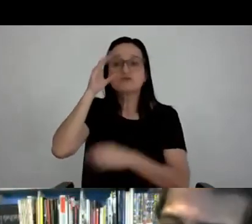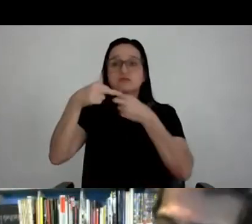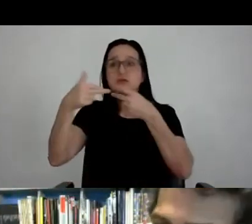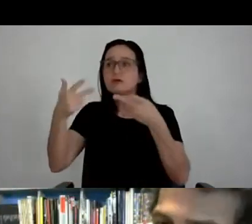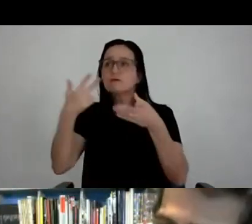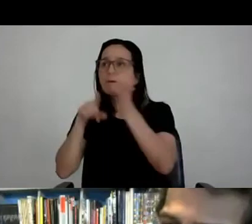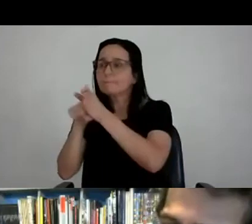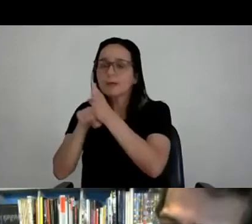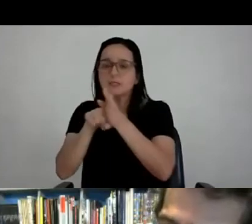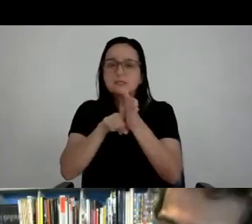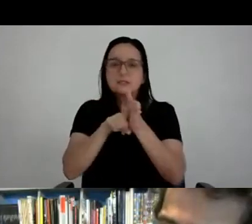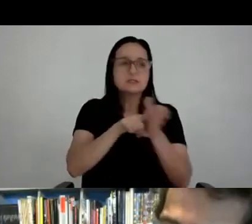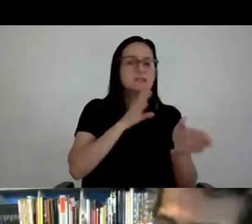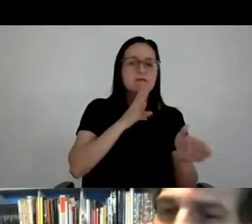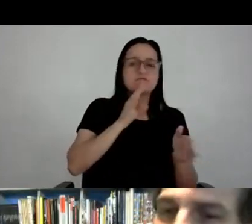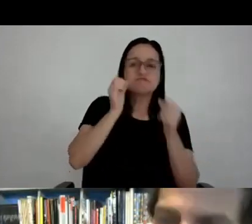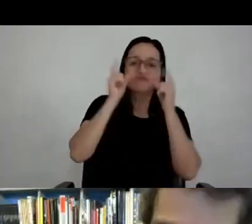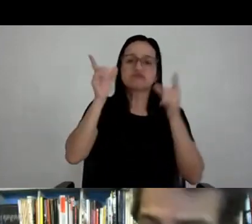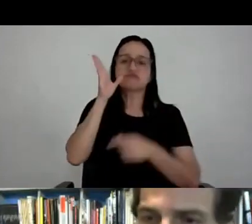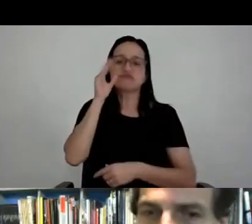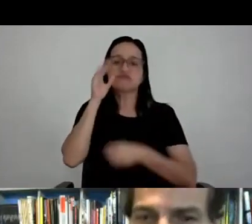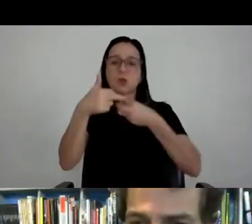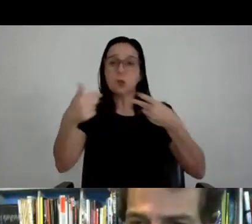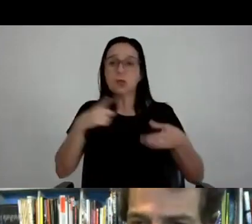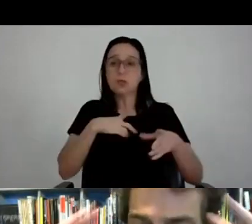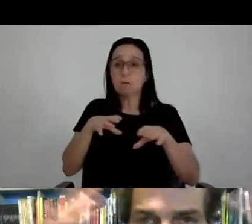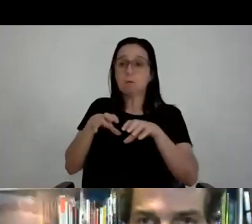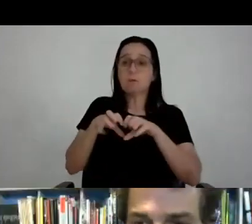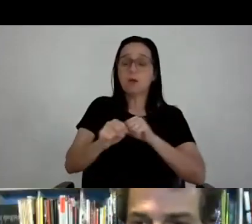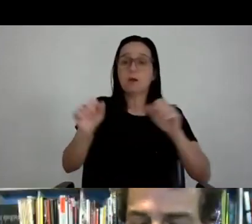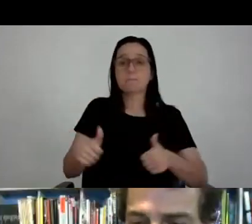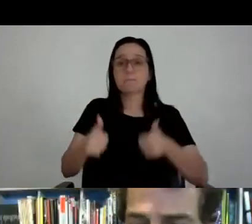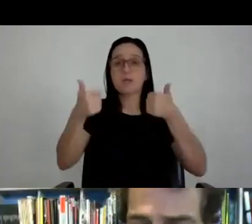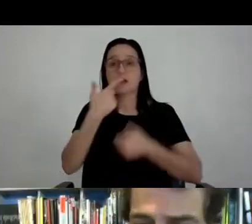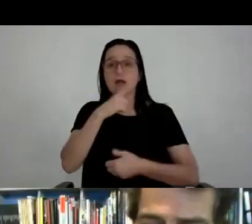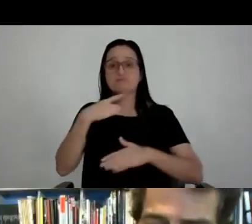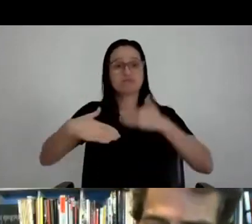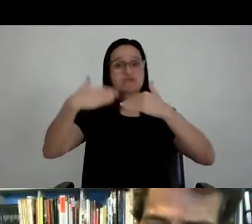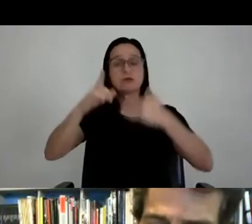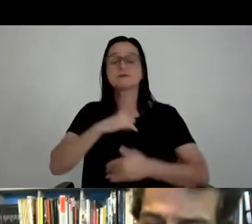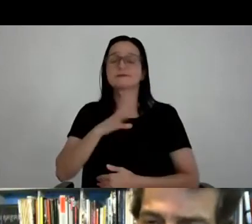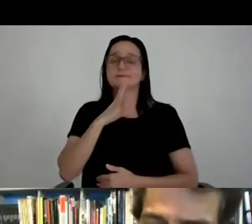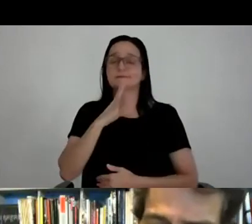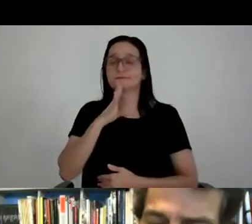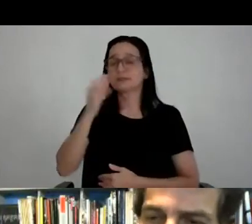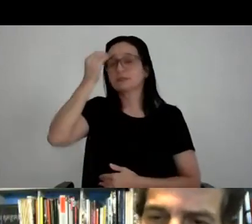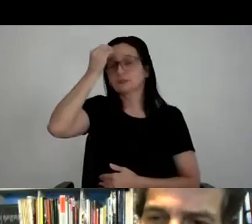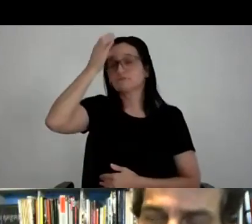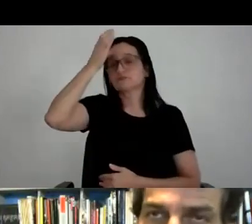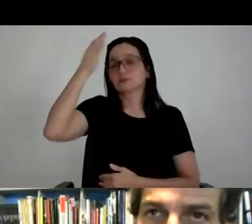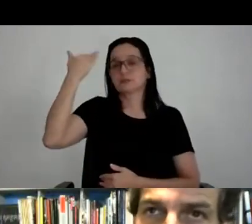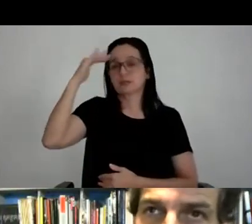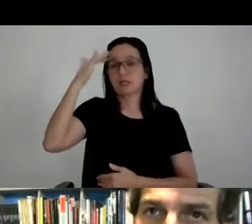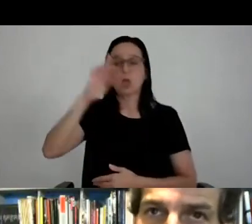pesquisa, e aí a sua formação vai se tornar mais aberta, o teu leque de conhecimento, você não é um